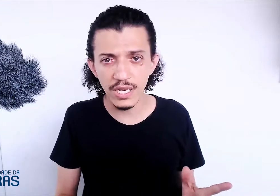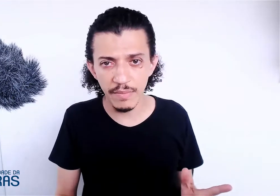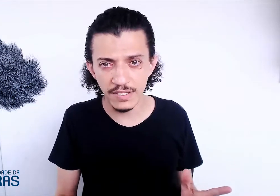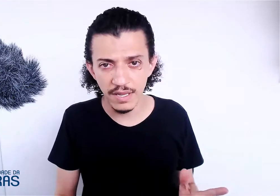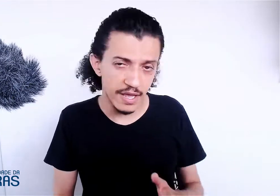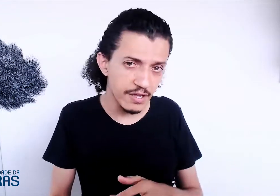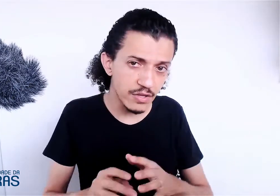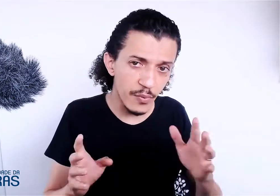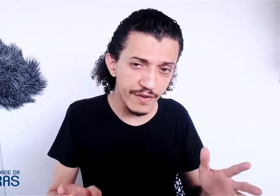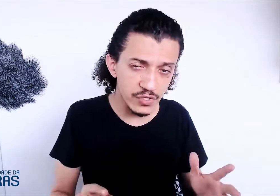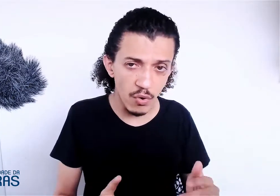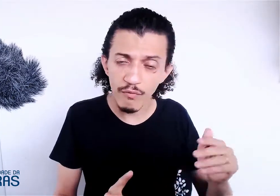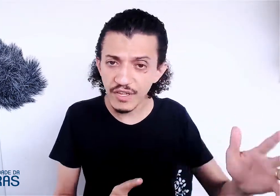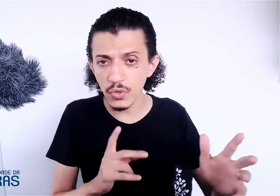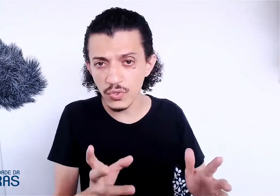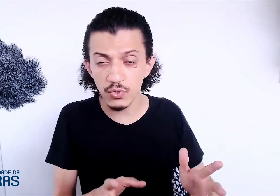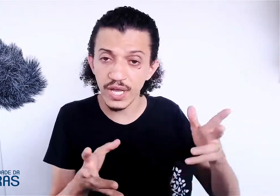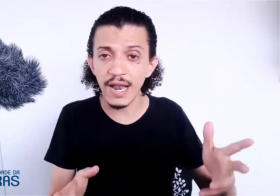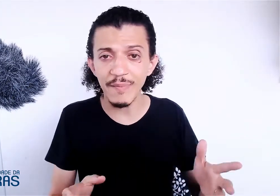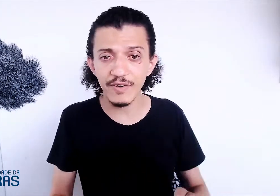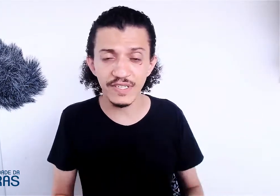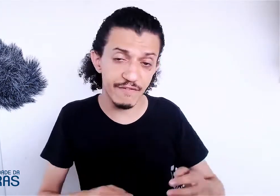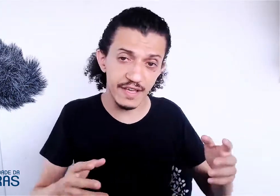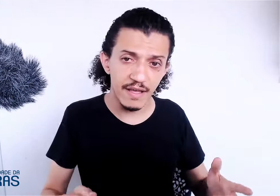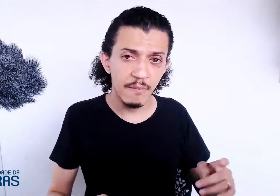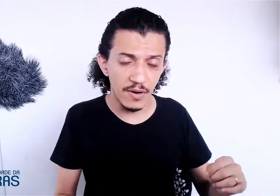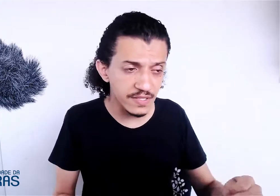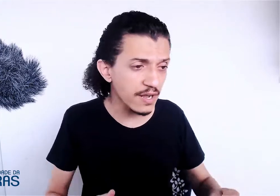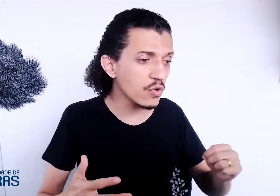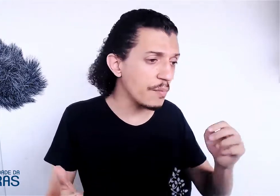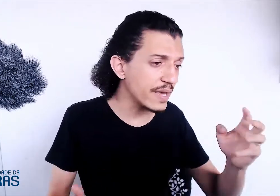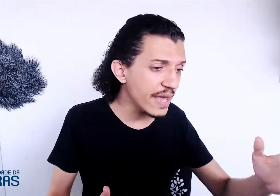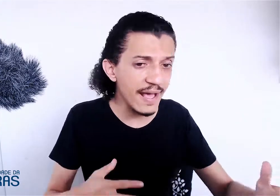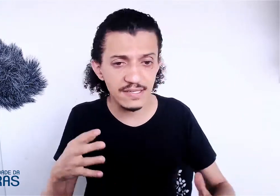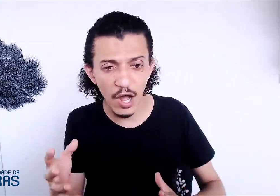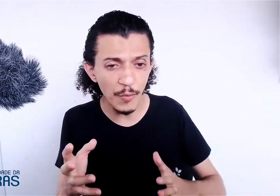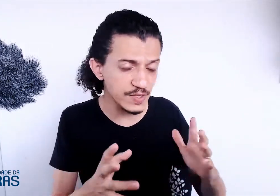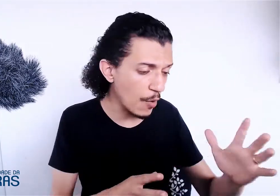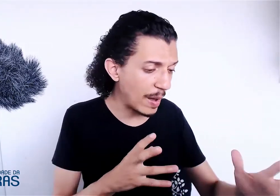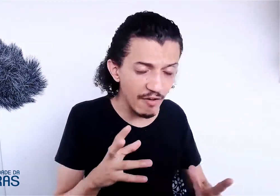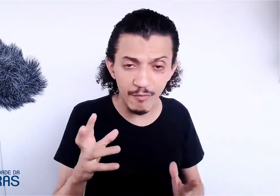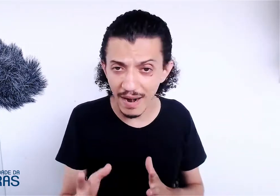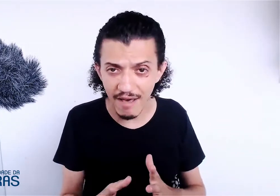Libras, em que teu professor, ouvinte ou surdo, chega lá para você, fica mostrando como é que é, sinal, sinal, palavra, palavra,